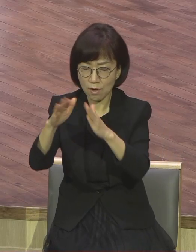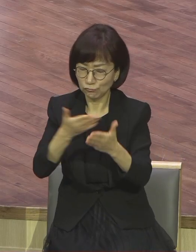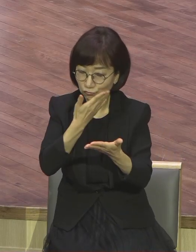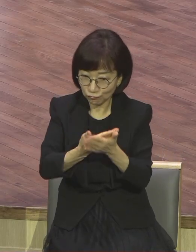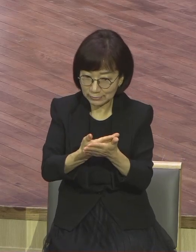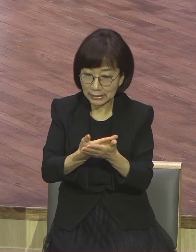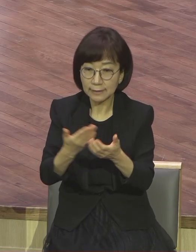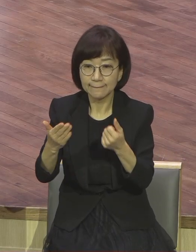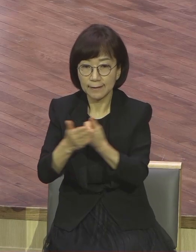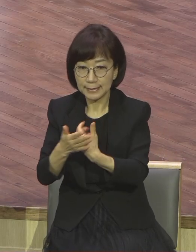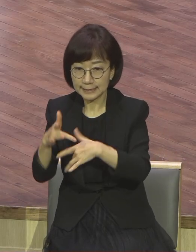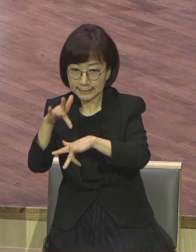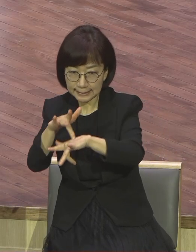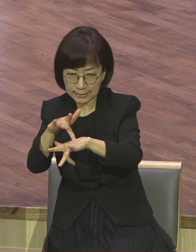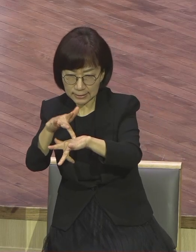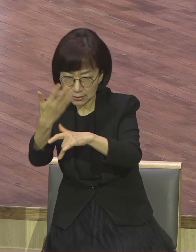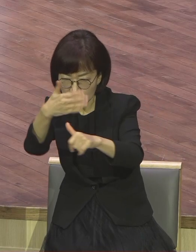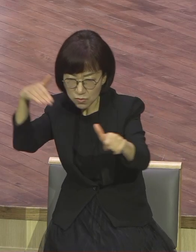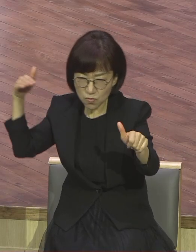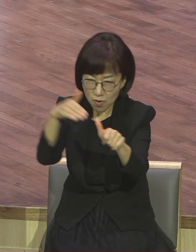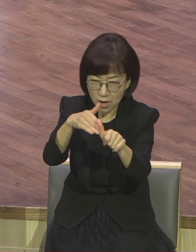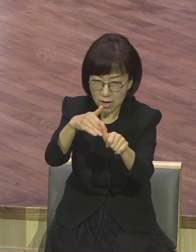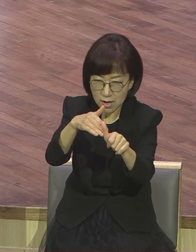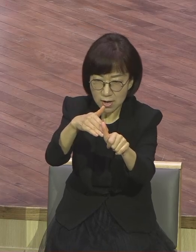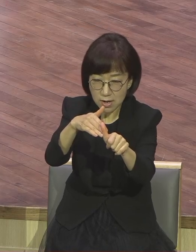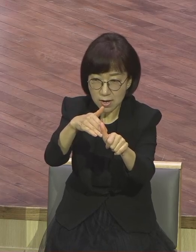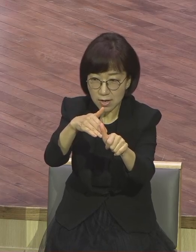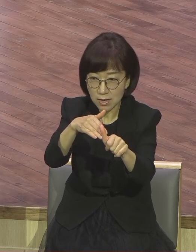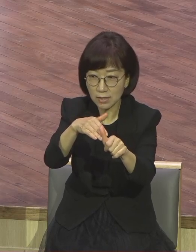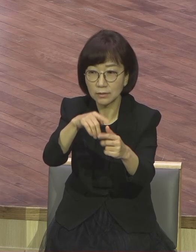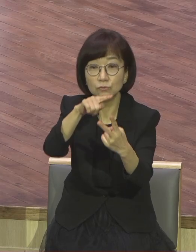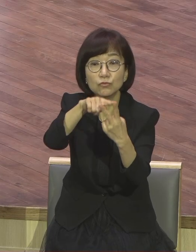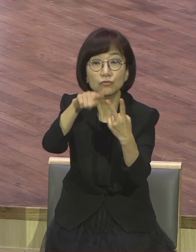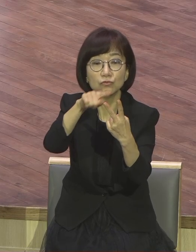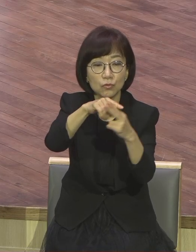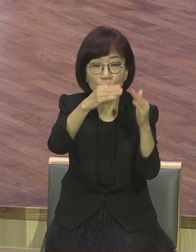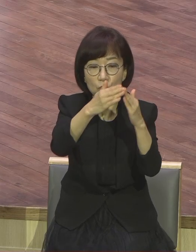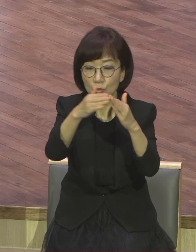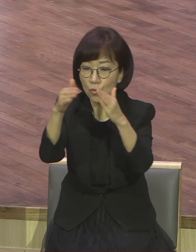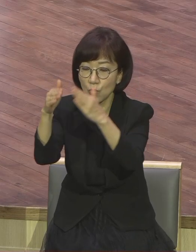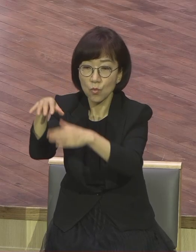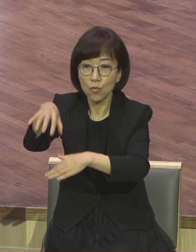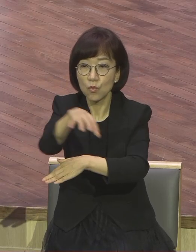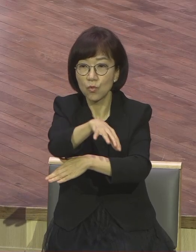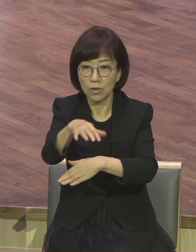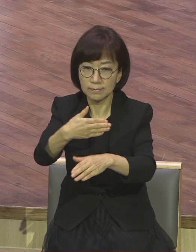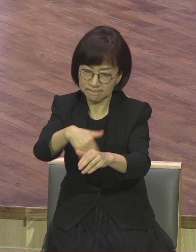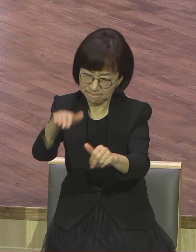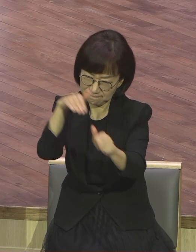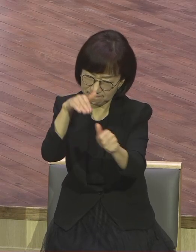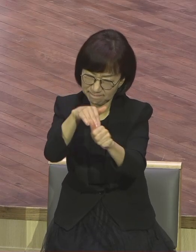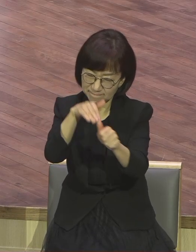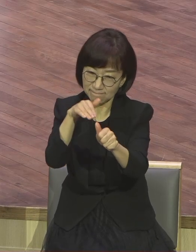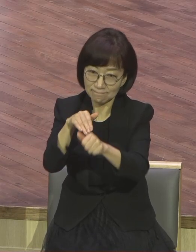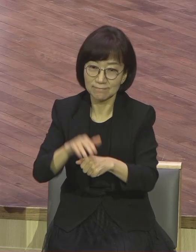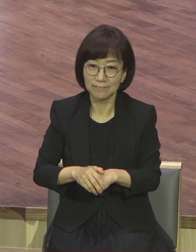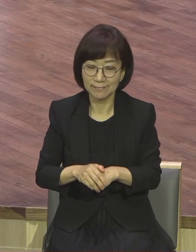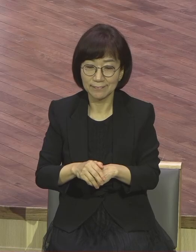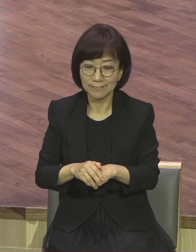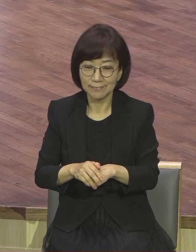가정과 교회예요. 가정과 교회. 그래서 가정을 잘 보면요. 사역을 잘하고 교회에서